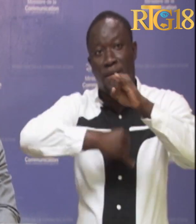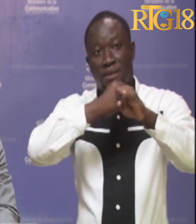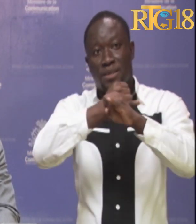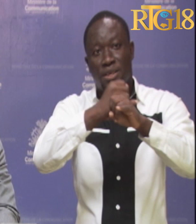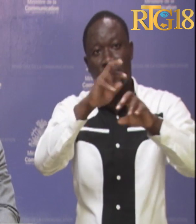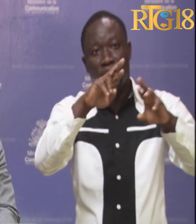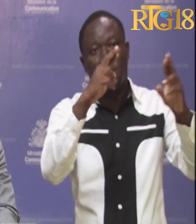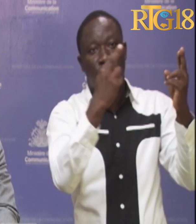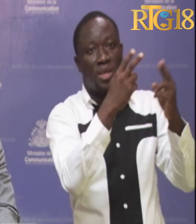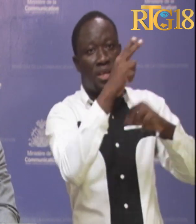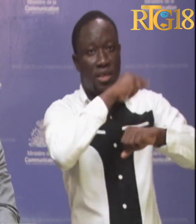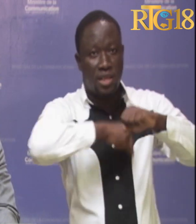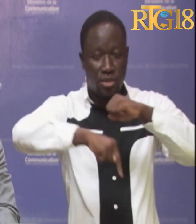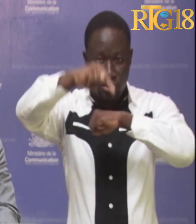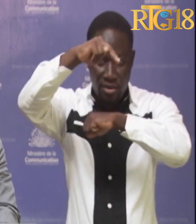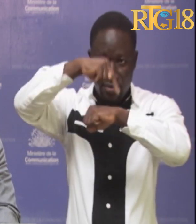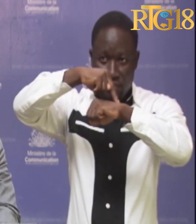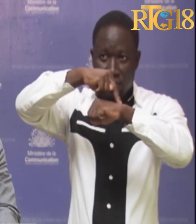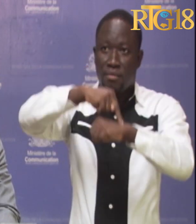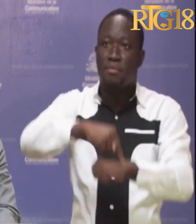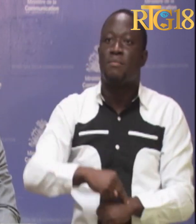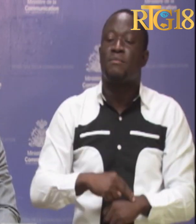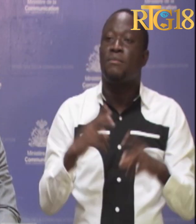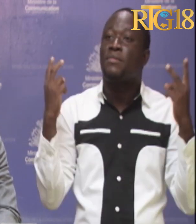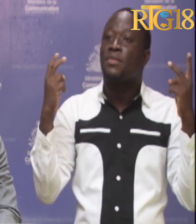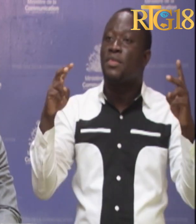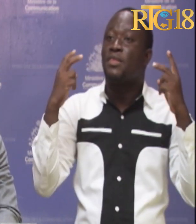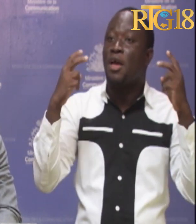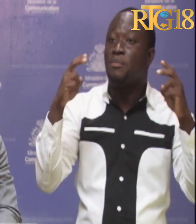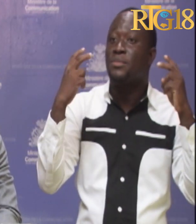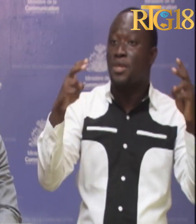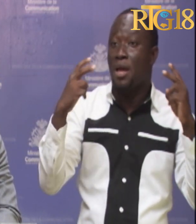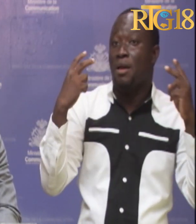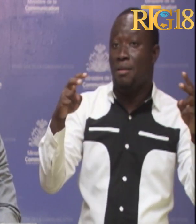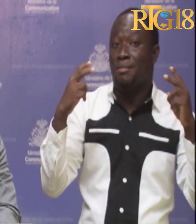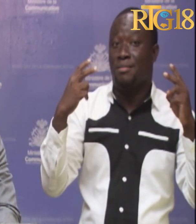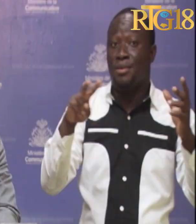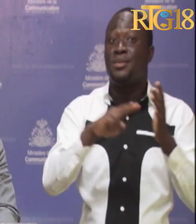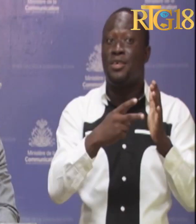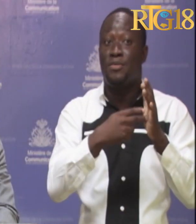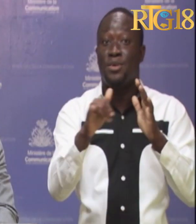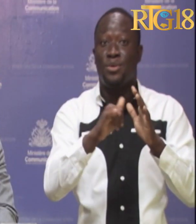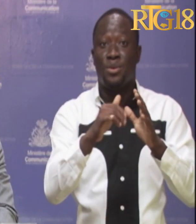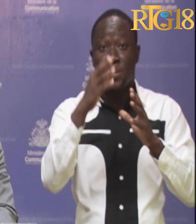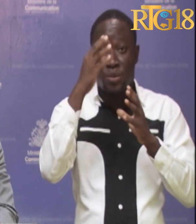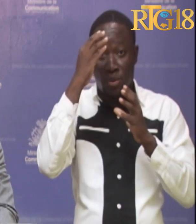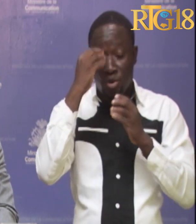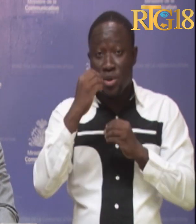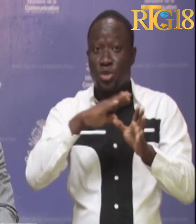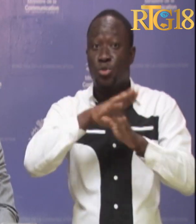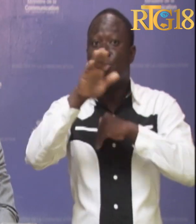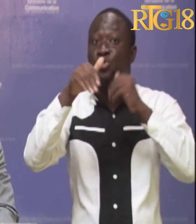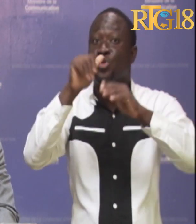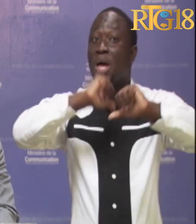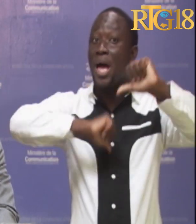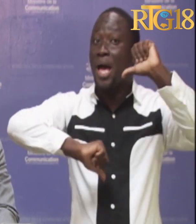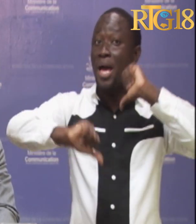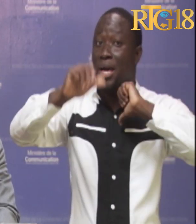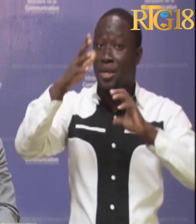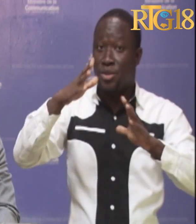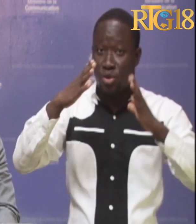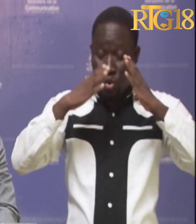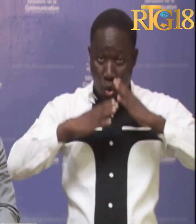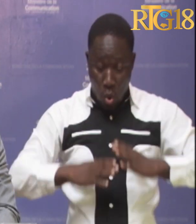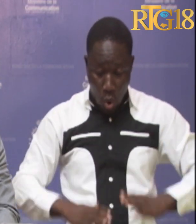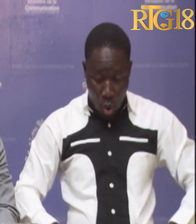régionaux et nationaux. Ce thème postule, en effet, l'obligation pour tous les acteurs du corps social,